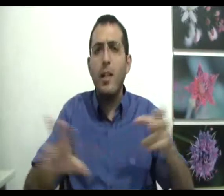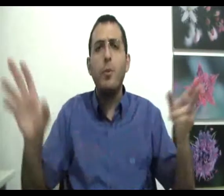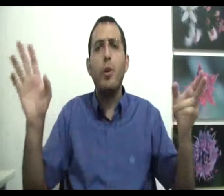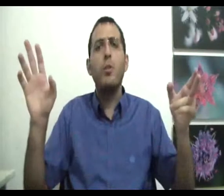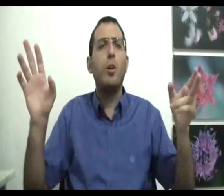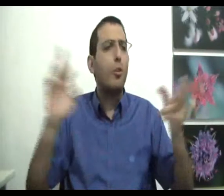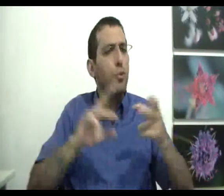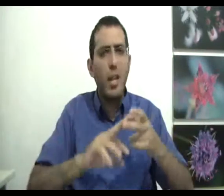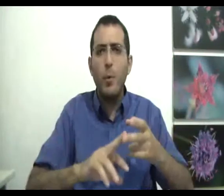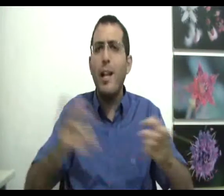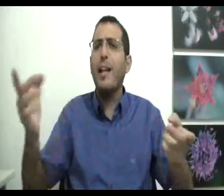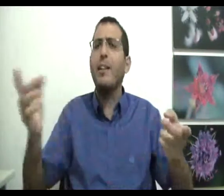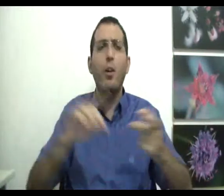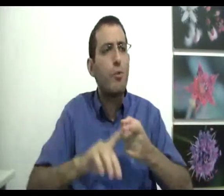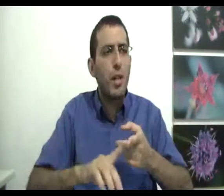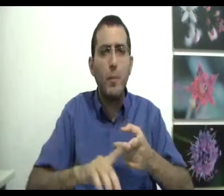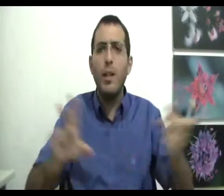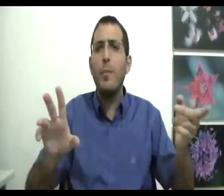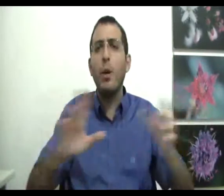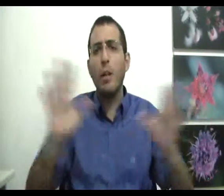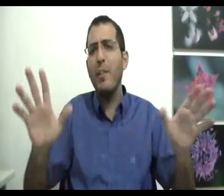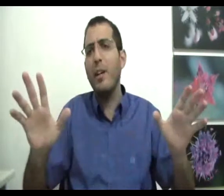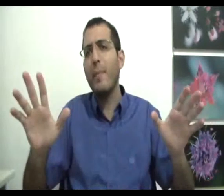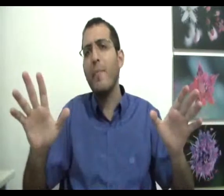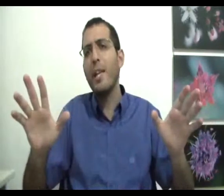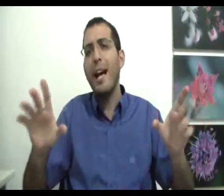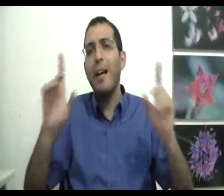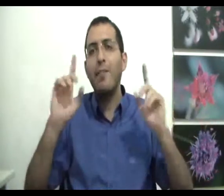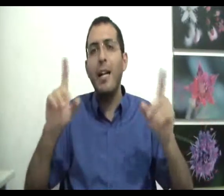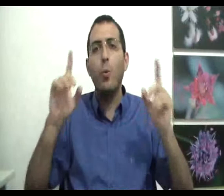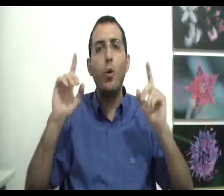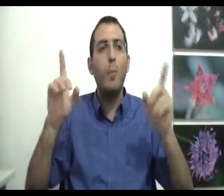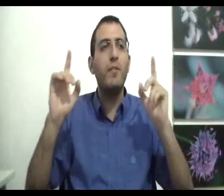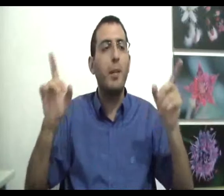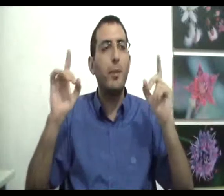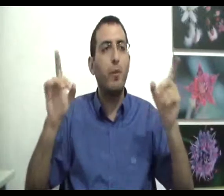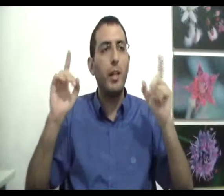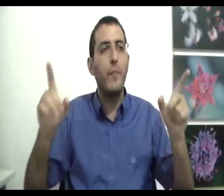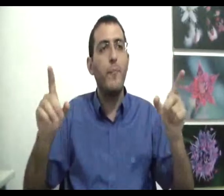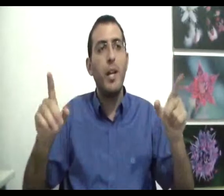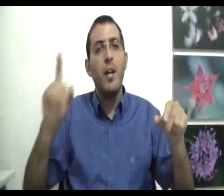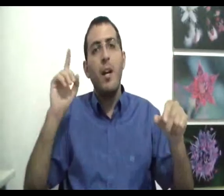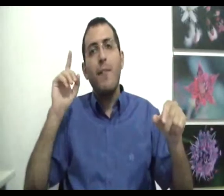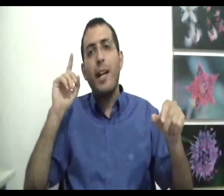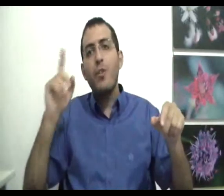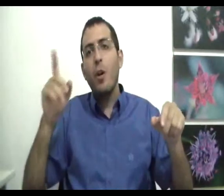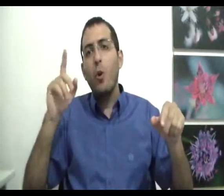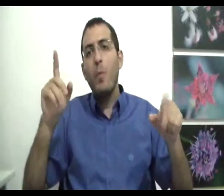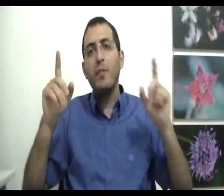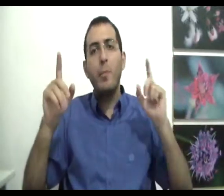ללכת, יכול להיות שהוא צריך ללמוד לדבר, יכול להיות הרבה דברים. אבל הוא לא מבדיל בן טוב לרע וכאשר הוא לא מבדיל